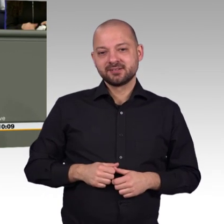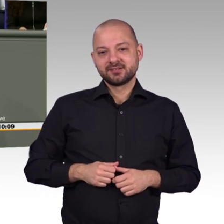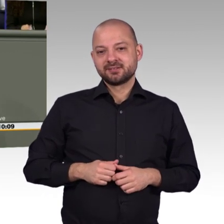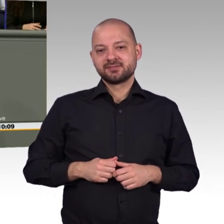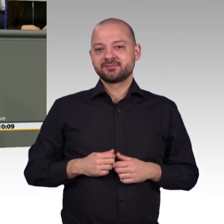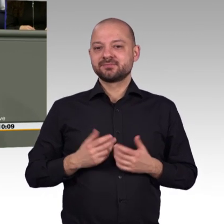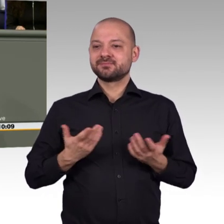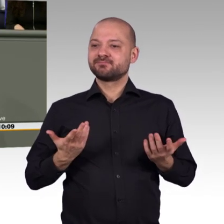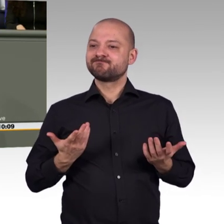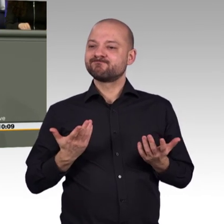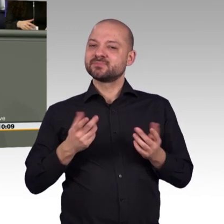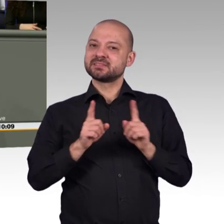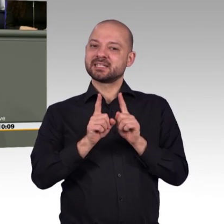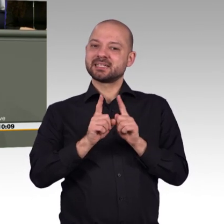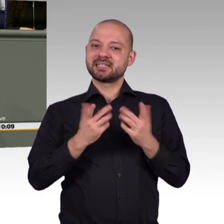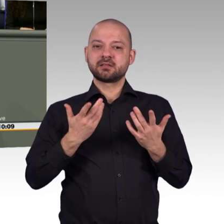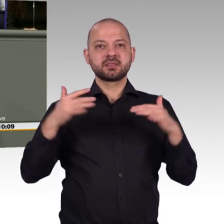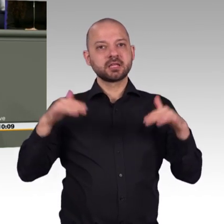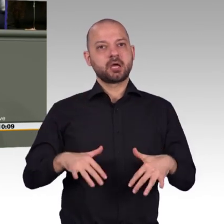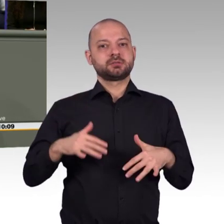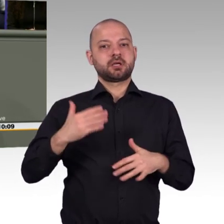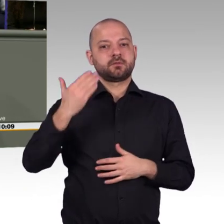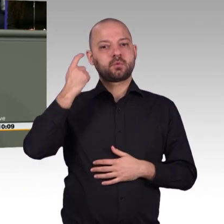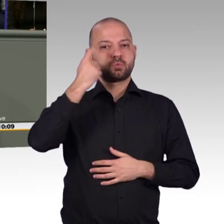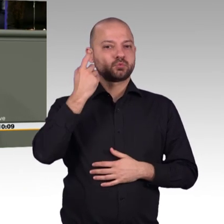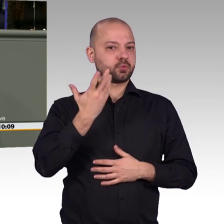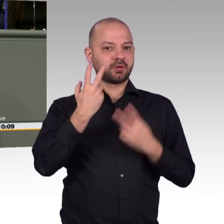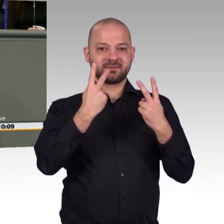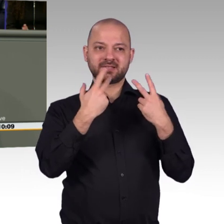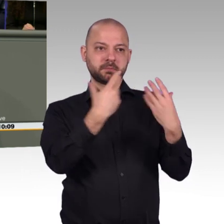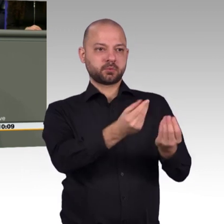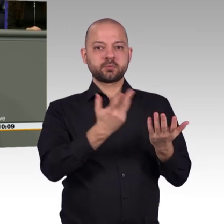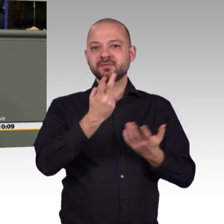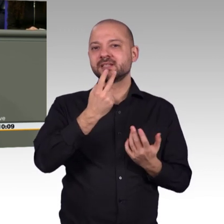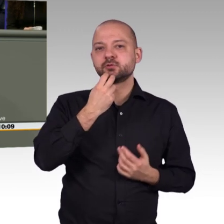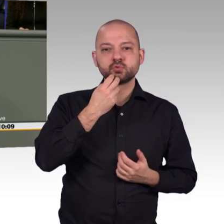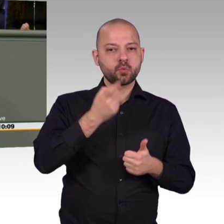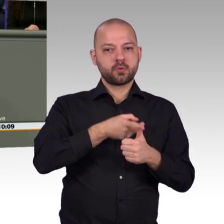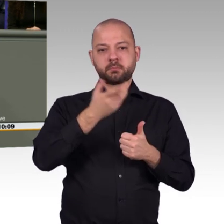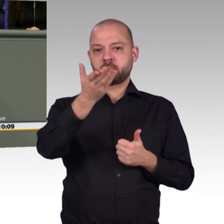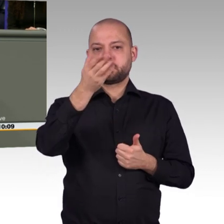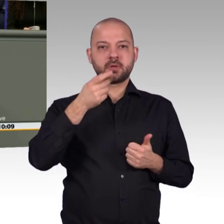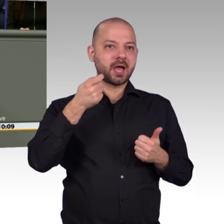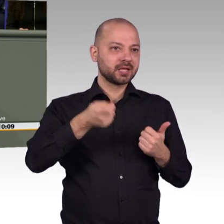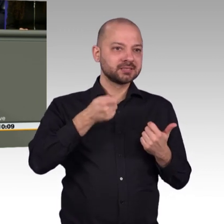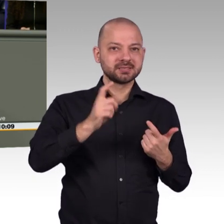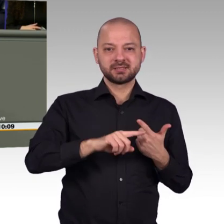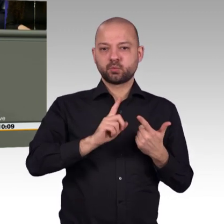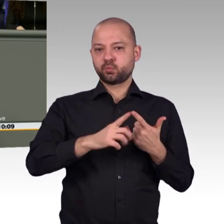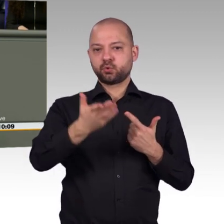Standfaktor ist schon lange nicht mehr die nächste Autobahnauffahrt, sondern die Datenautobahn. Und so mancher hat es auch schon verstanden. Ich habe da auch